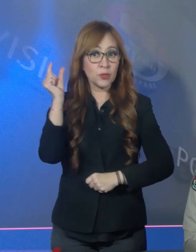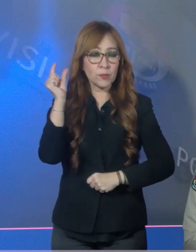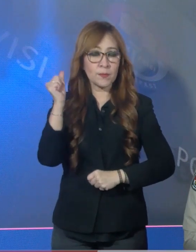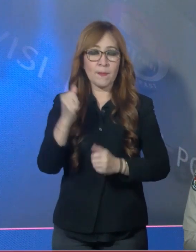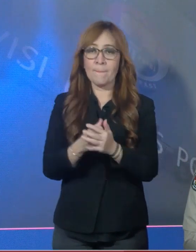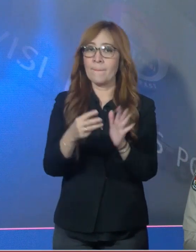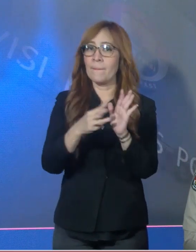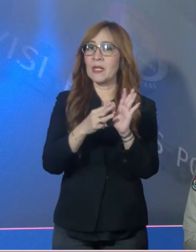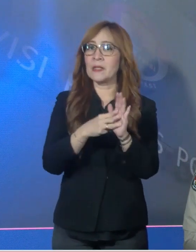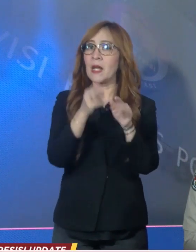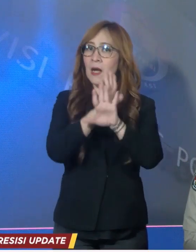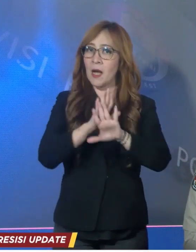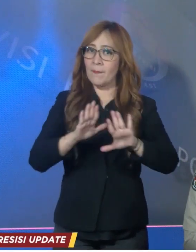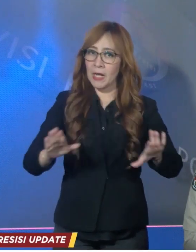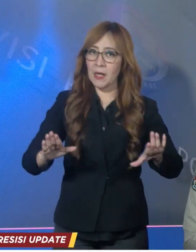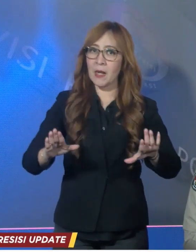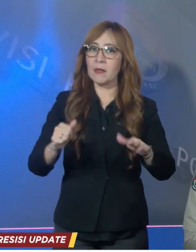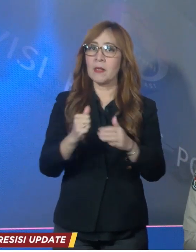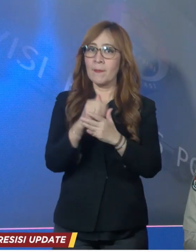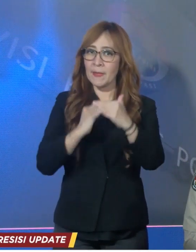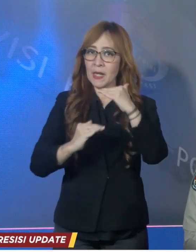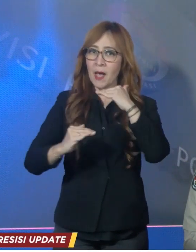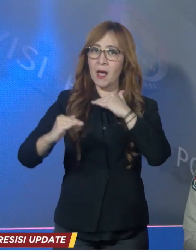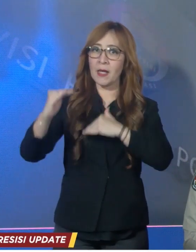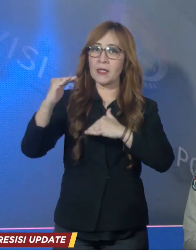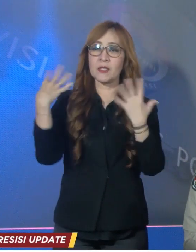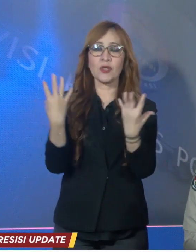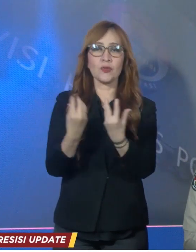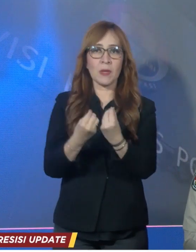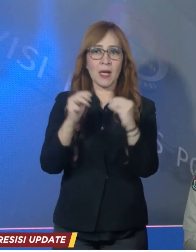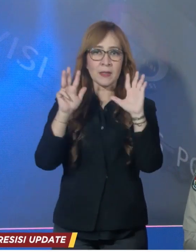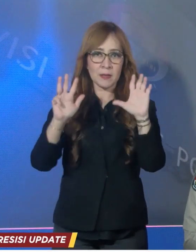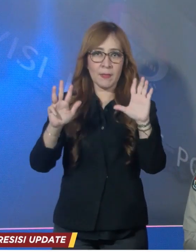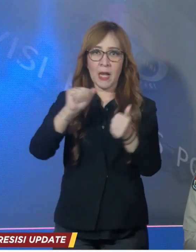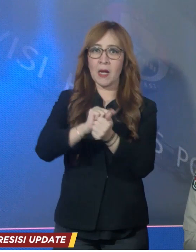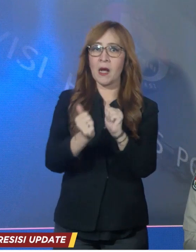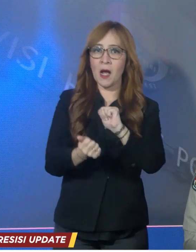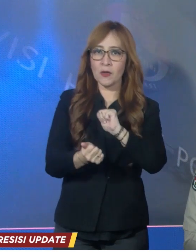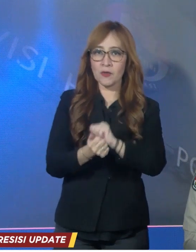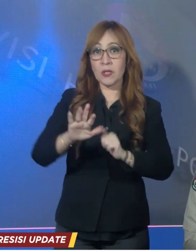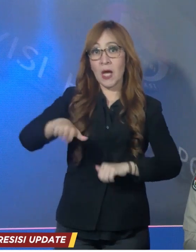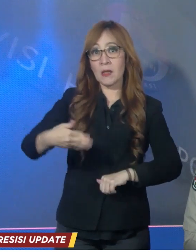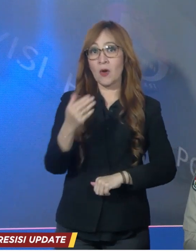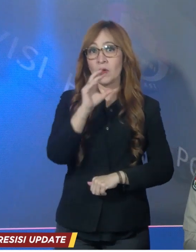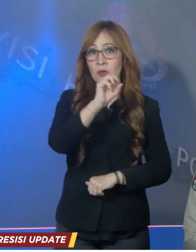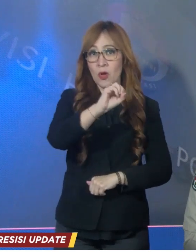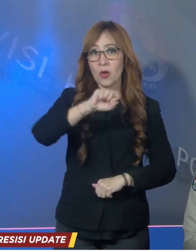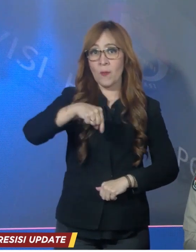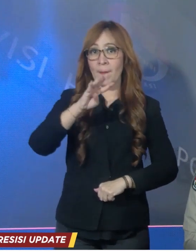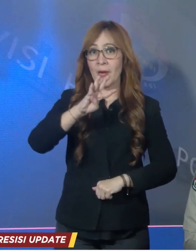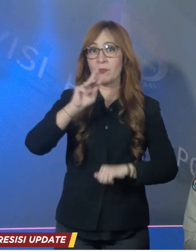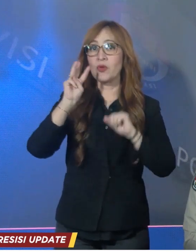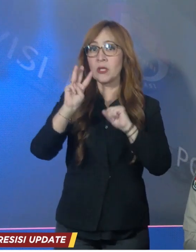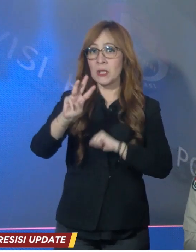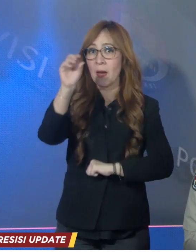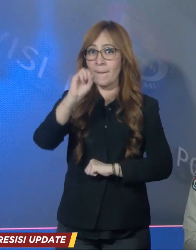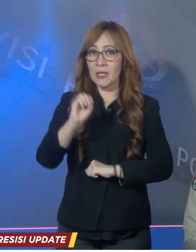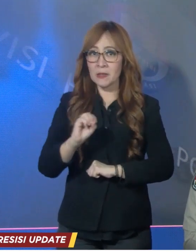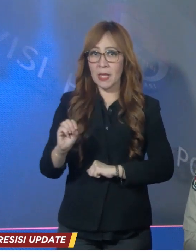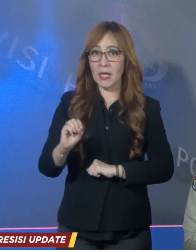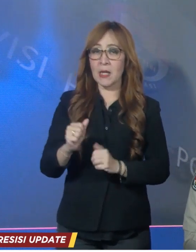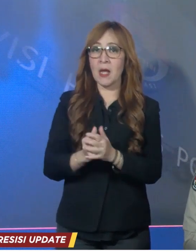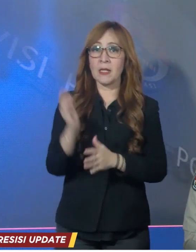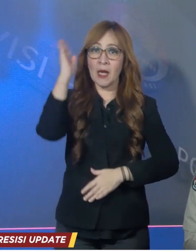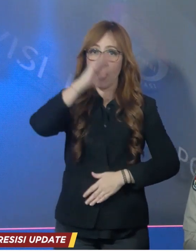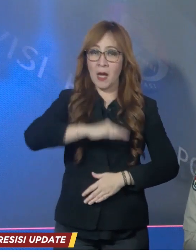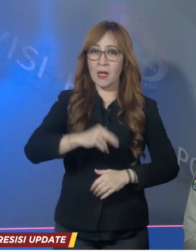umum, tren gangguan kamtip mas mengalami kenaikan sebanyak 9 kasus atau 0,43 persen,